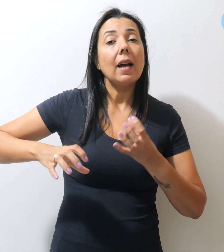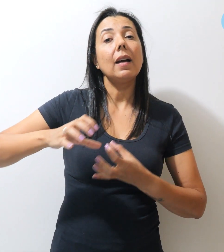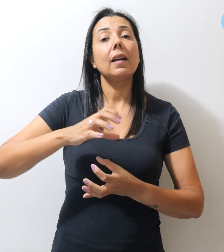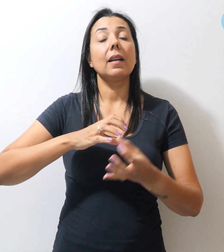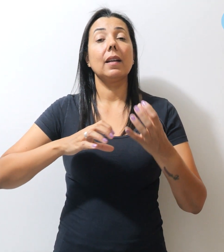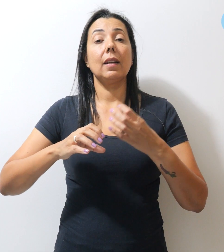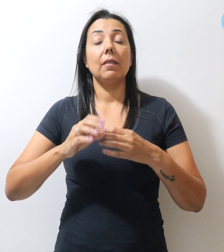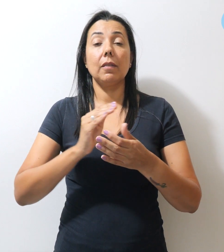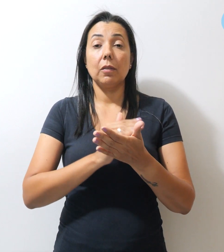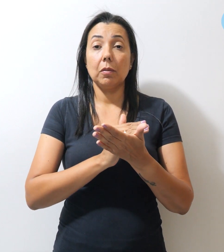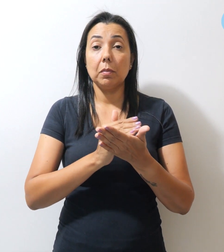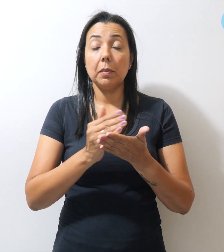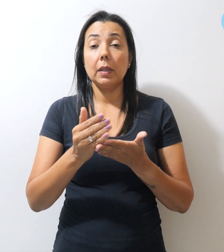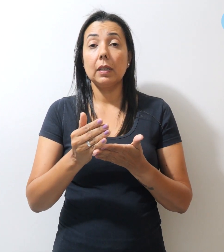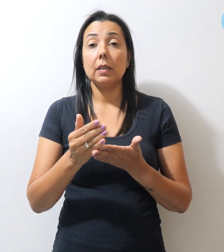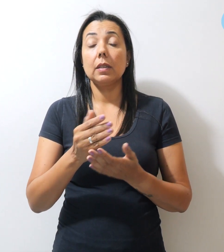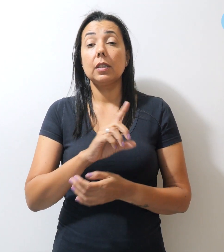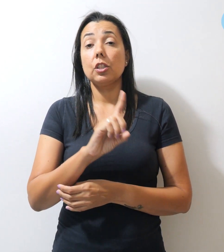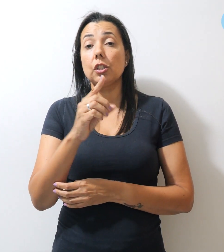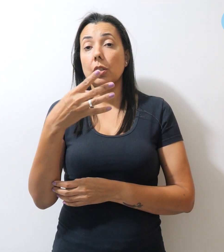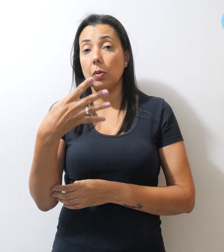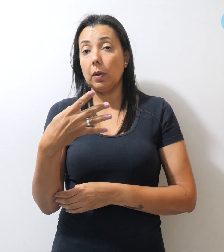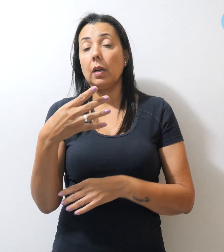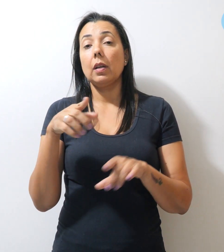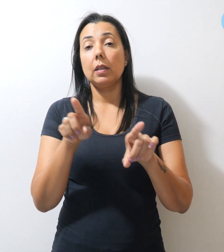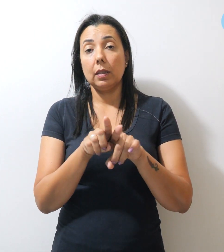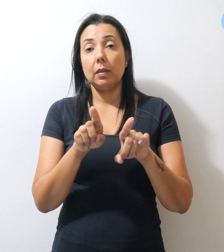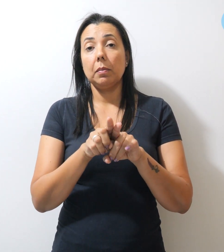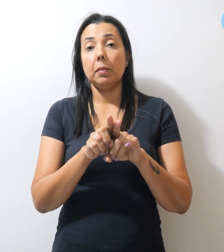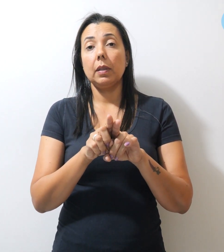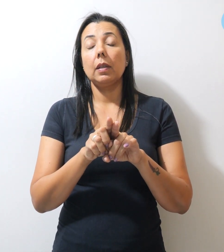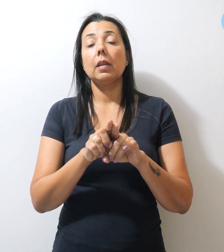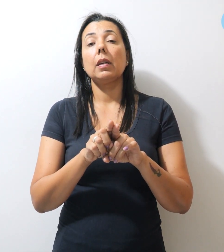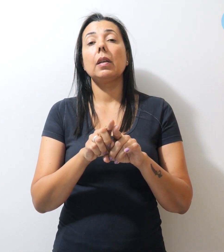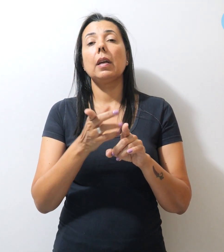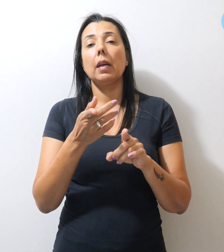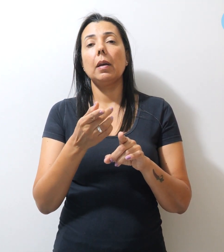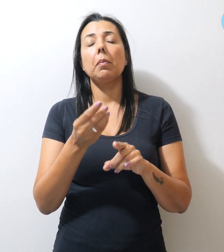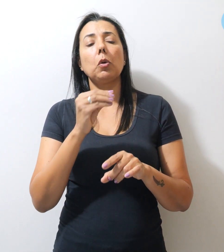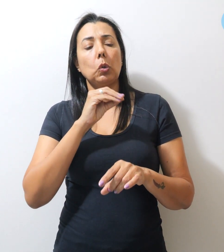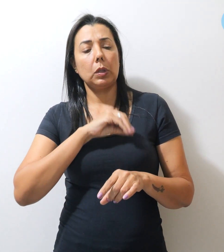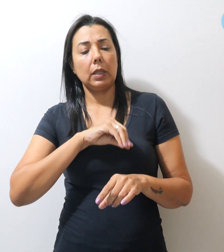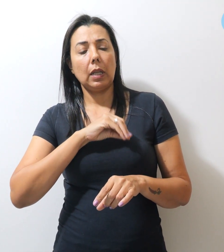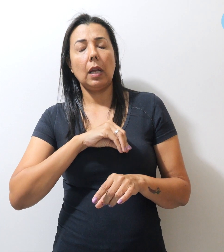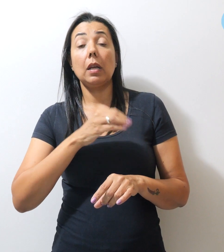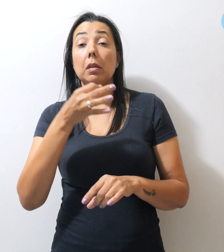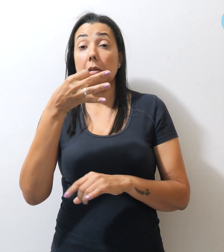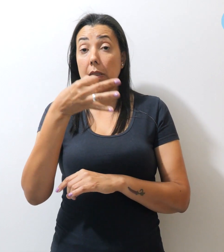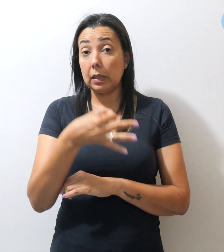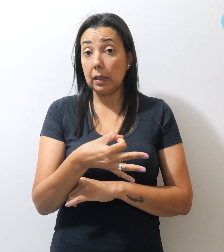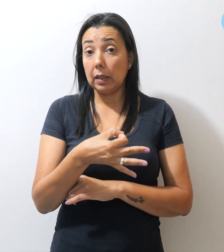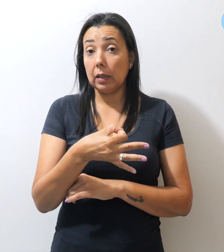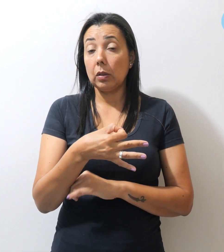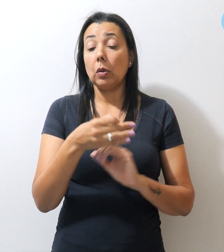iniciará no dia 4, também é por reajuste salarial justo, incorporação das